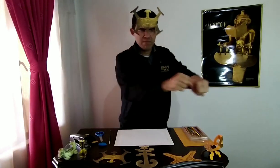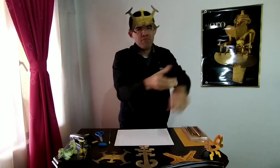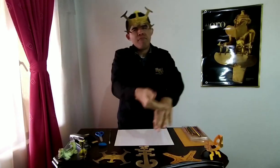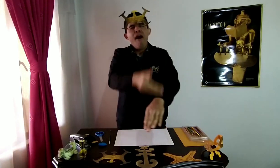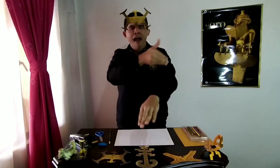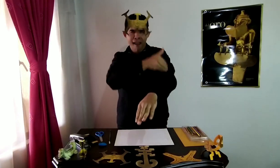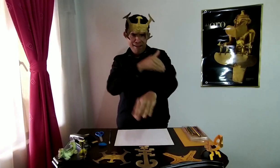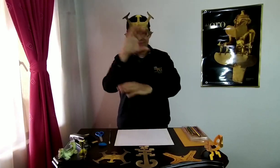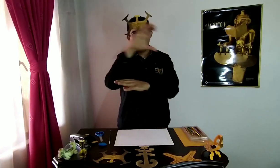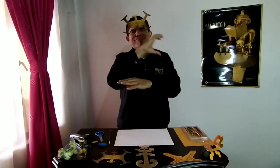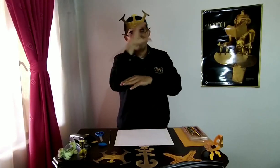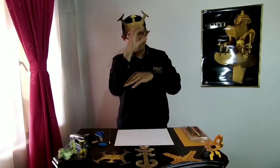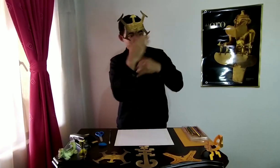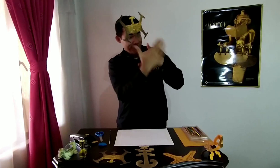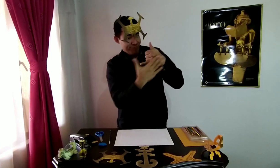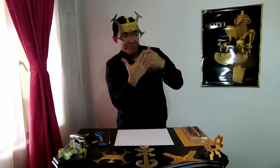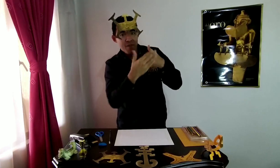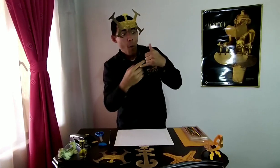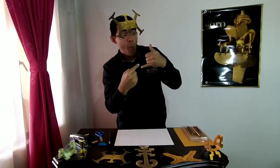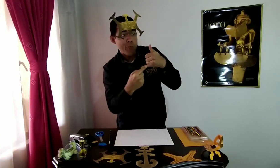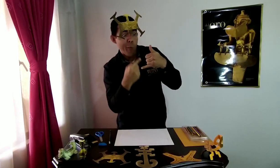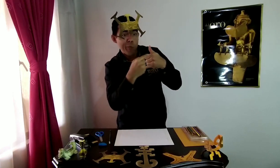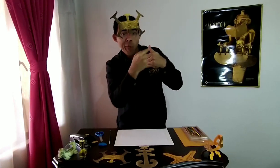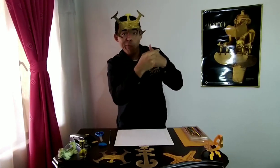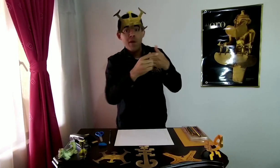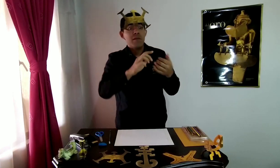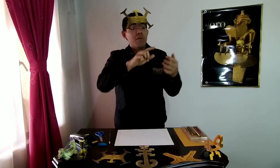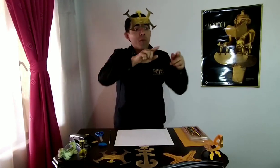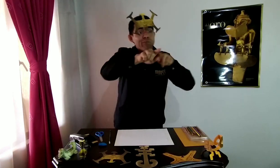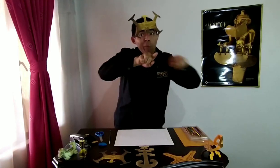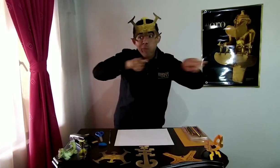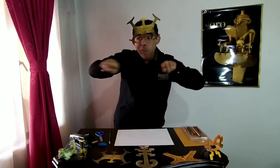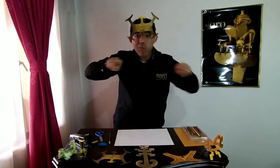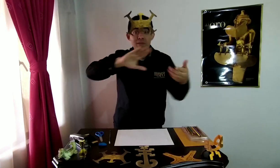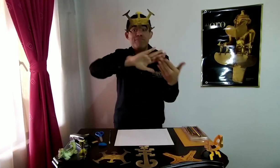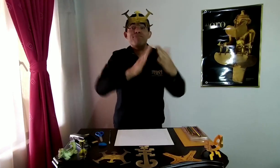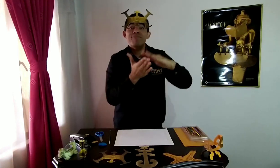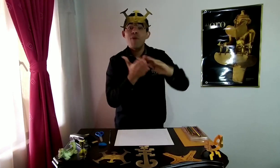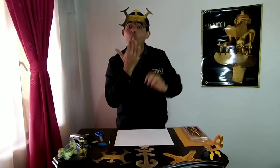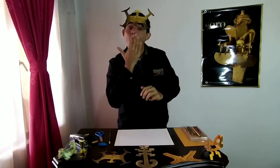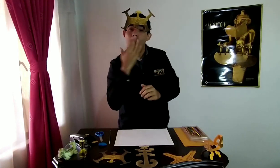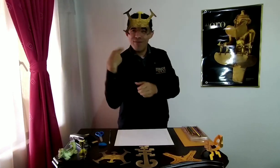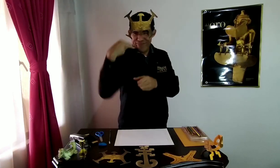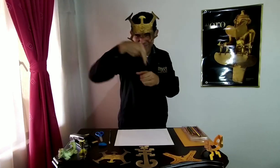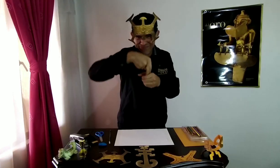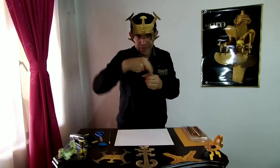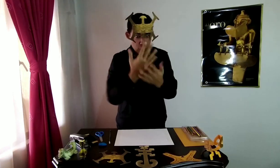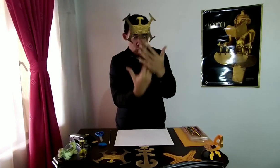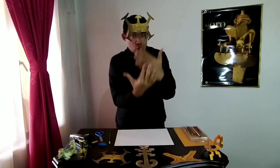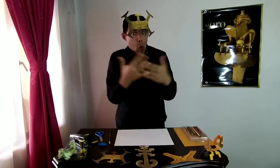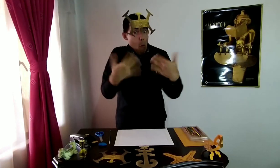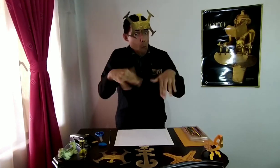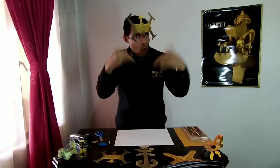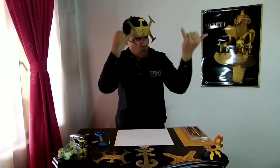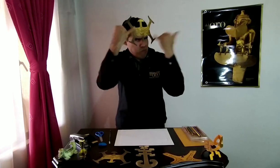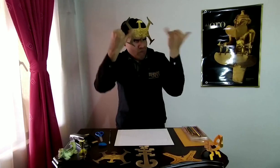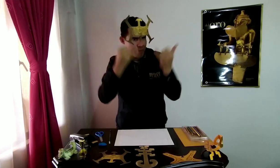Además, este espacio nos permitirá conocer a los indígenas prehispánicos a través de sus